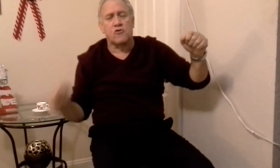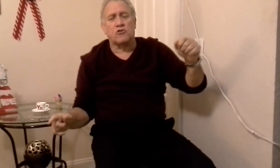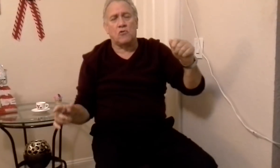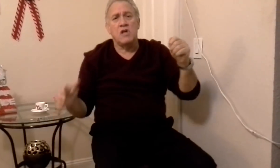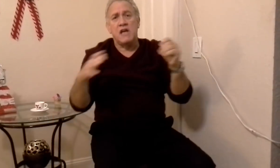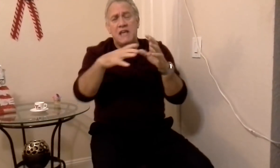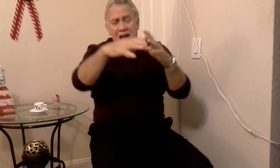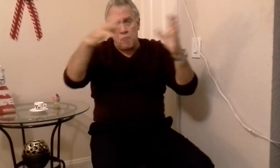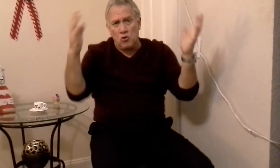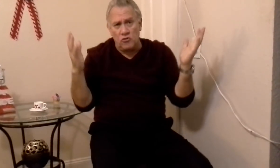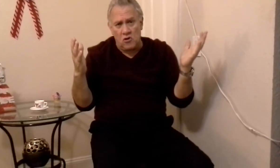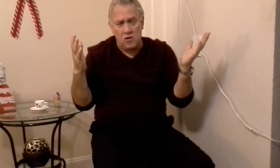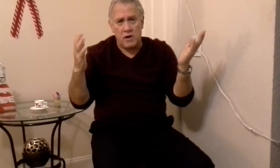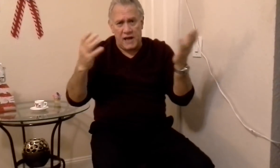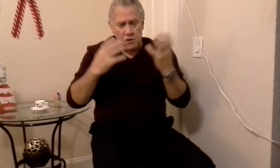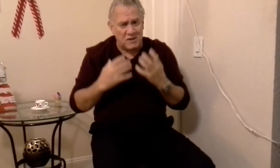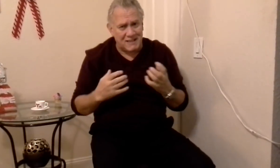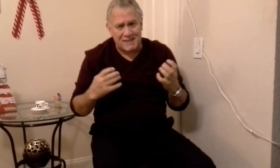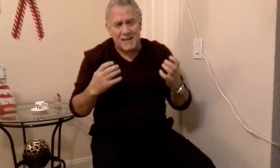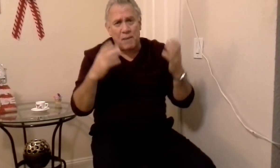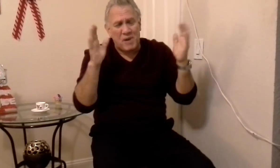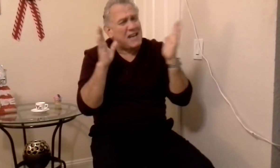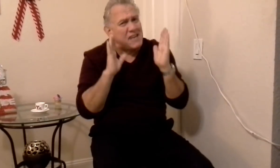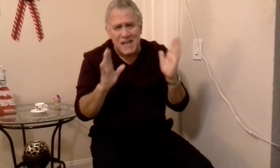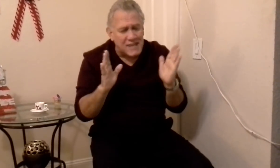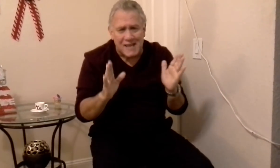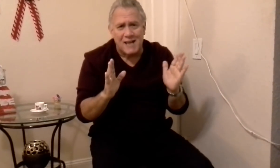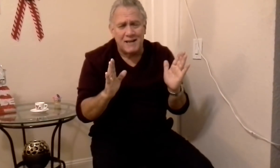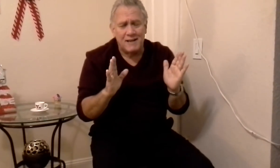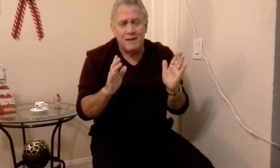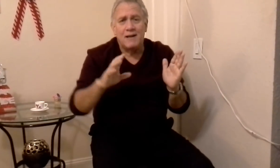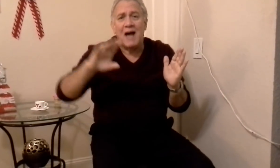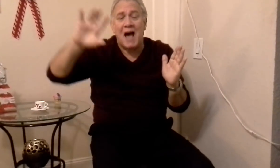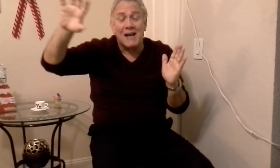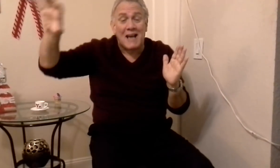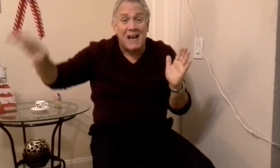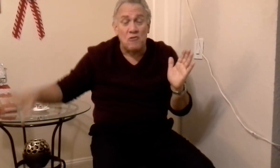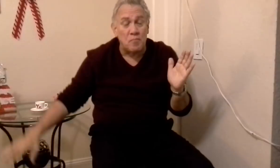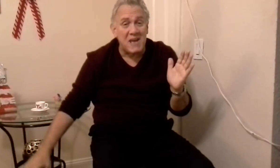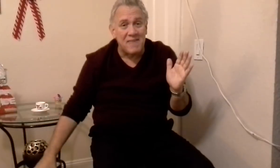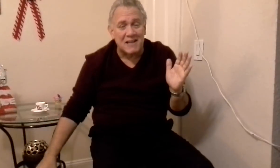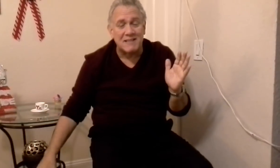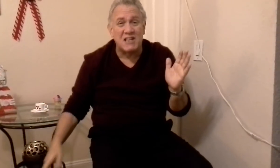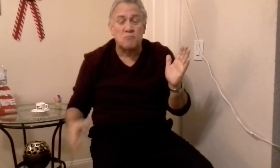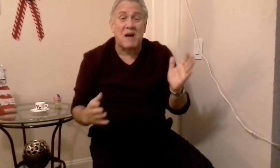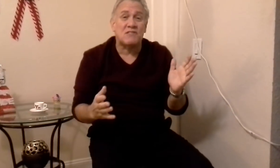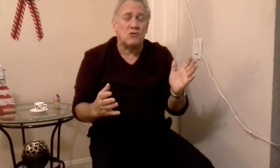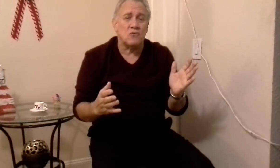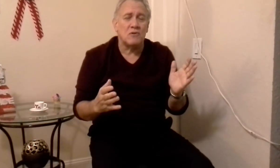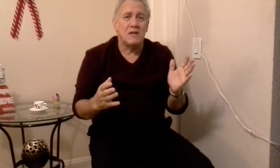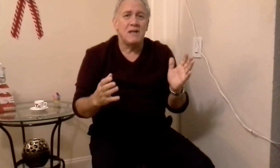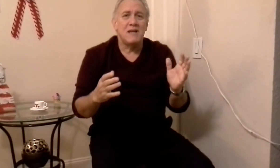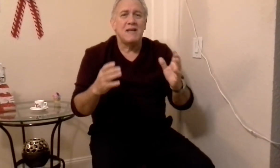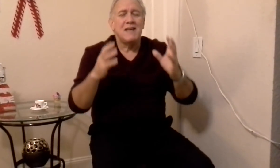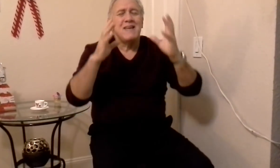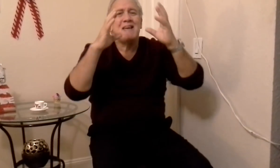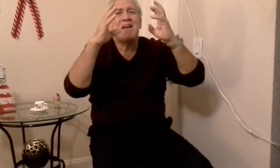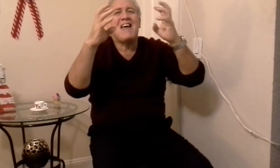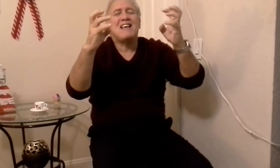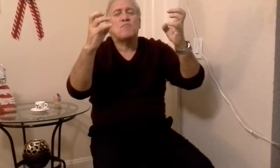rotos, y en el mundo, en nuestra tierra pequeñita, han caído piedras del espacio, es